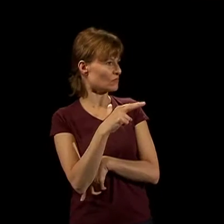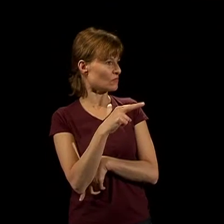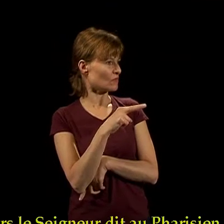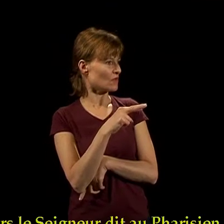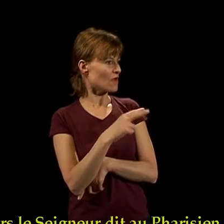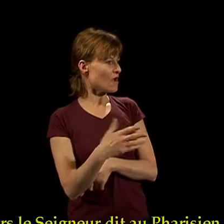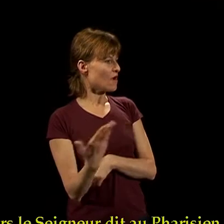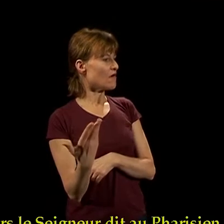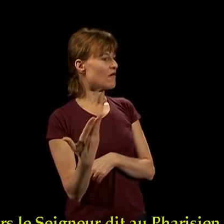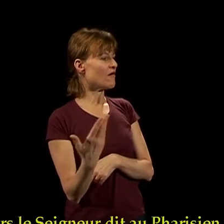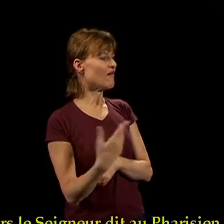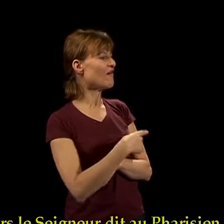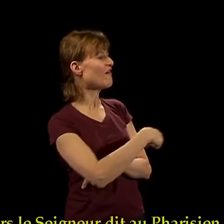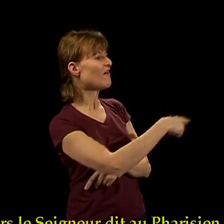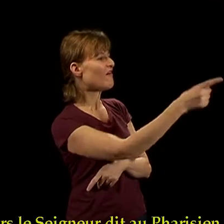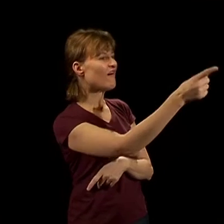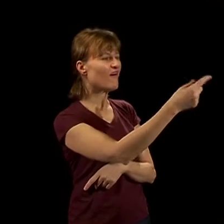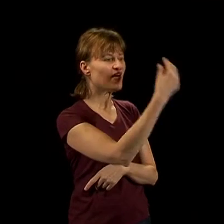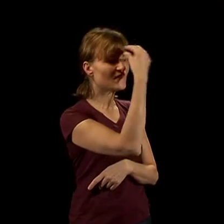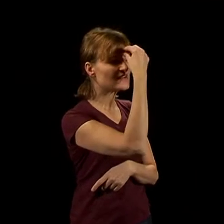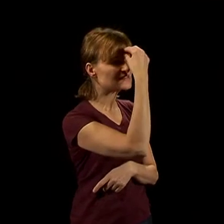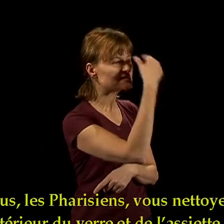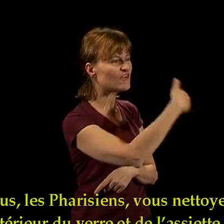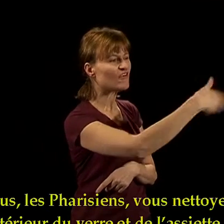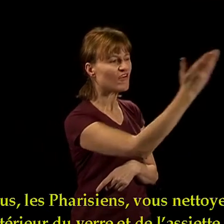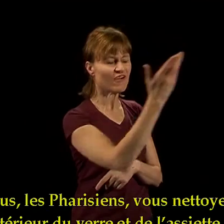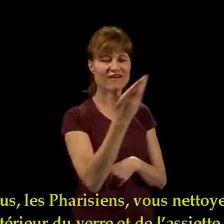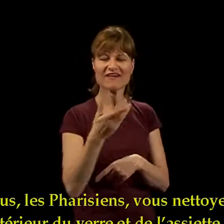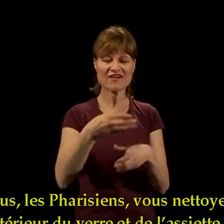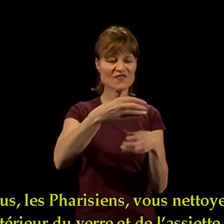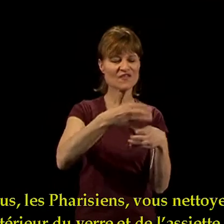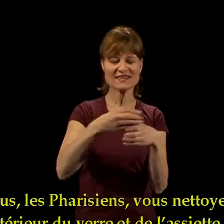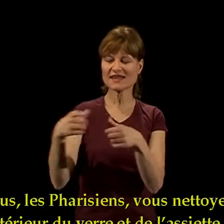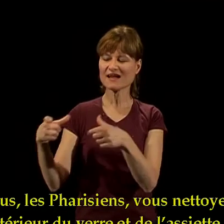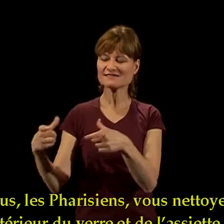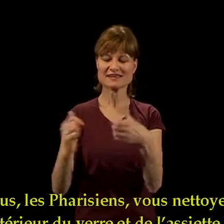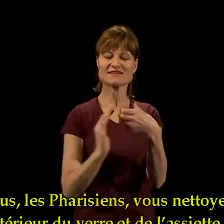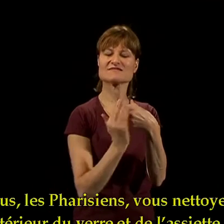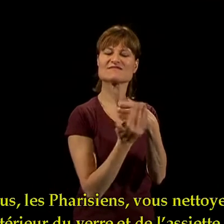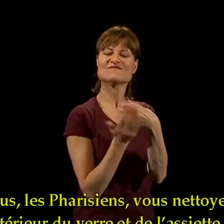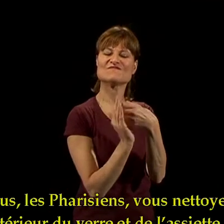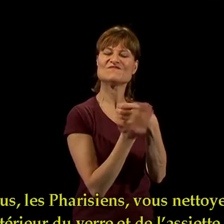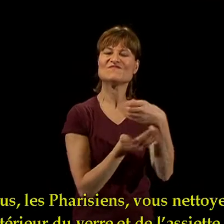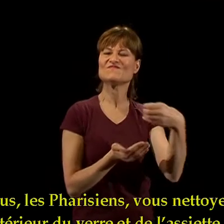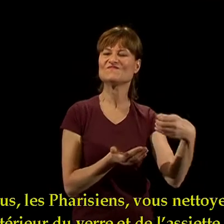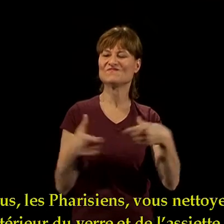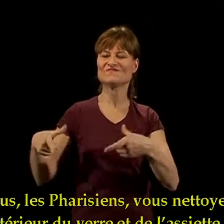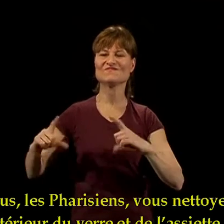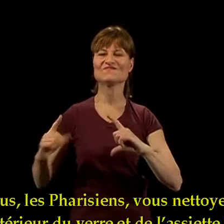Alors, le Seigneur dit aux pharisiens « Vous, les pharisiens, vous nettoyez l'extérieur du verre et de l'assiette.